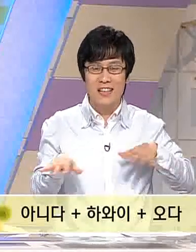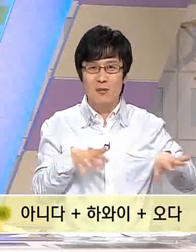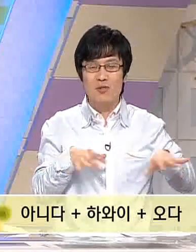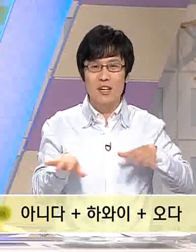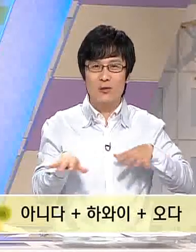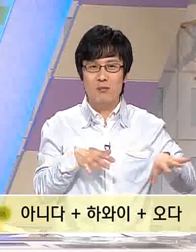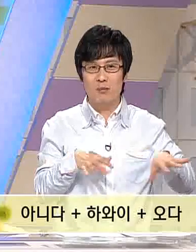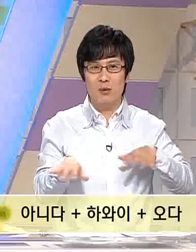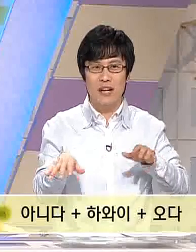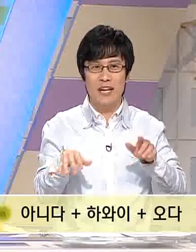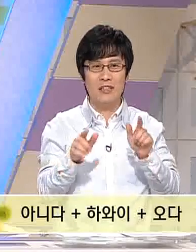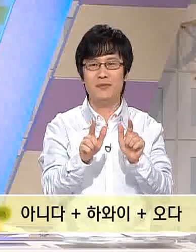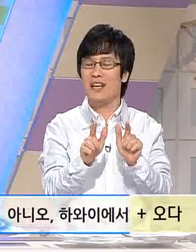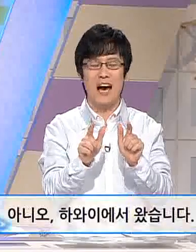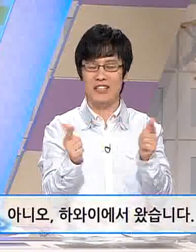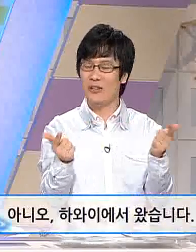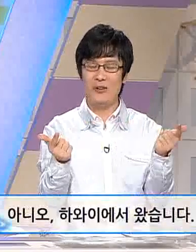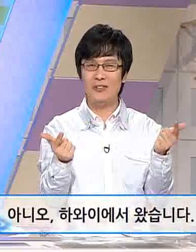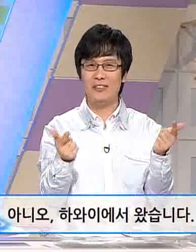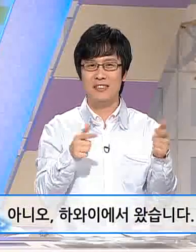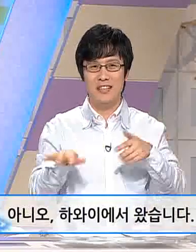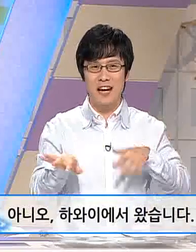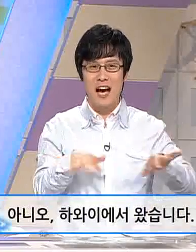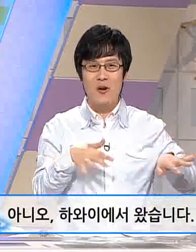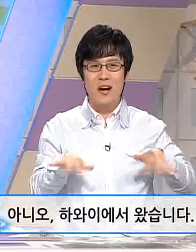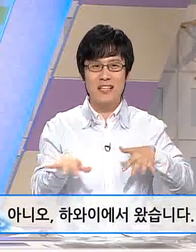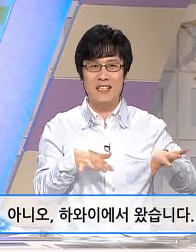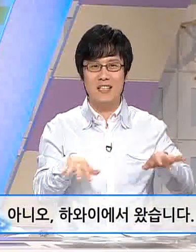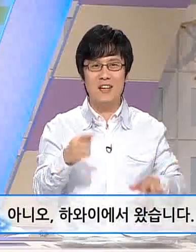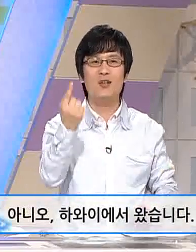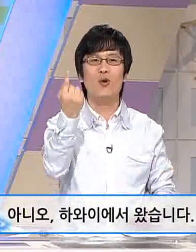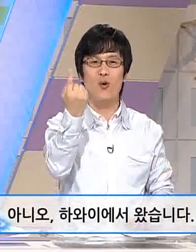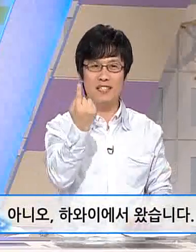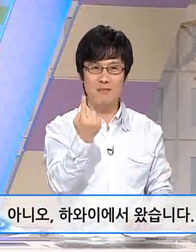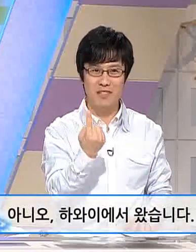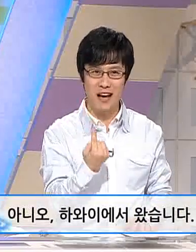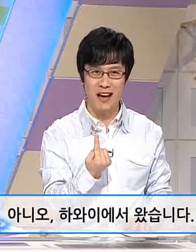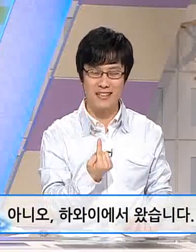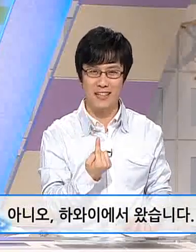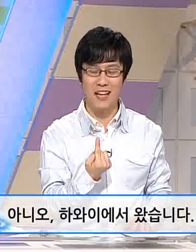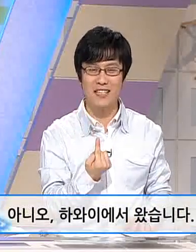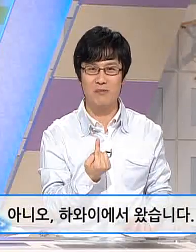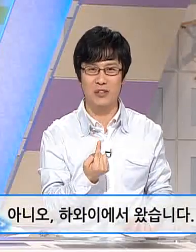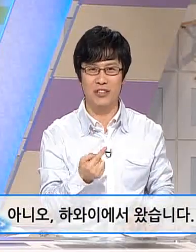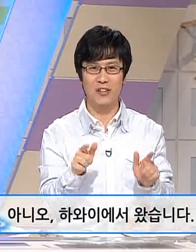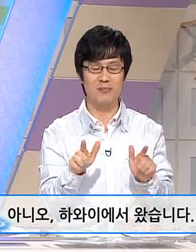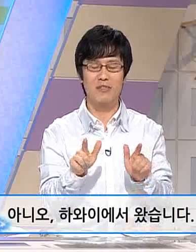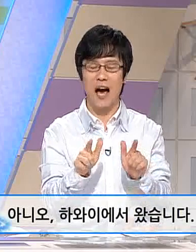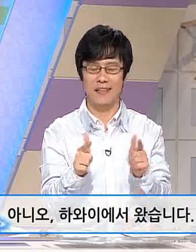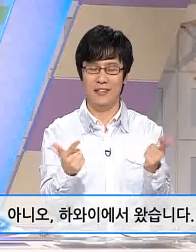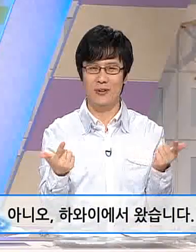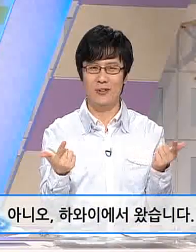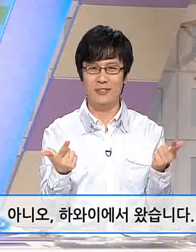문장으로 한 번 볼까요? 아니요 하와이에서 왔습니다. 자 다시 한 번이요. 아니요